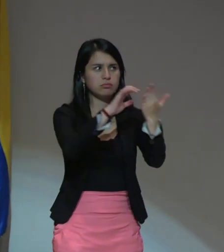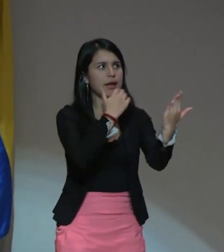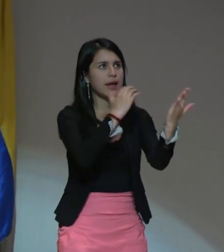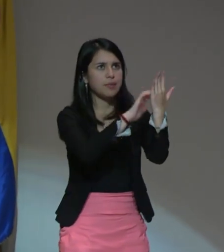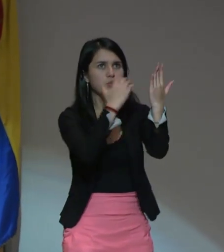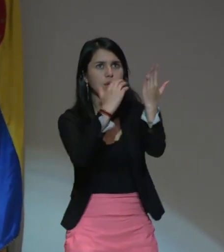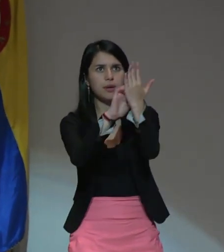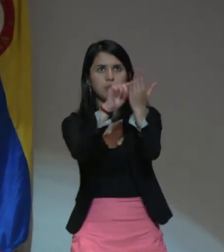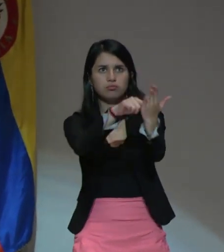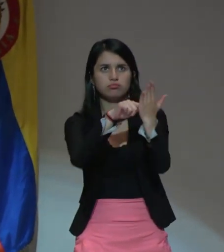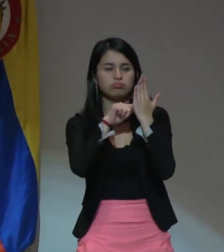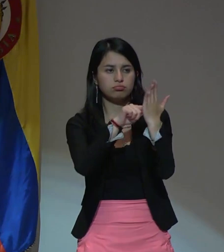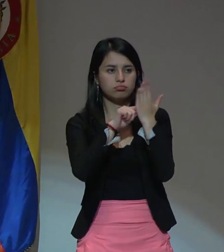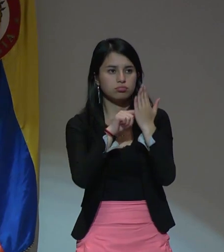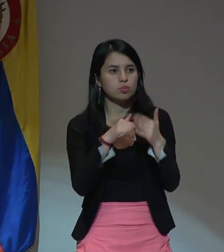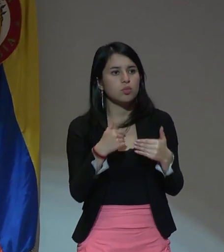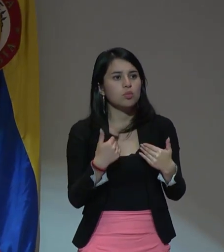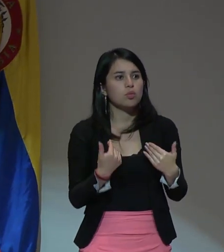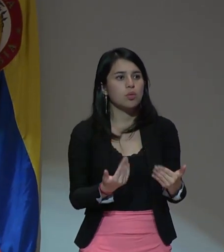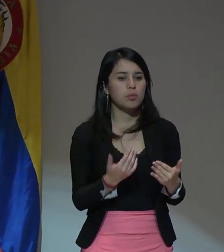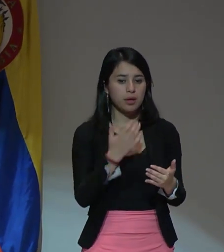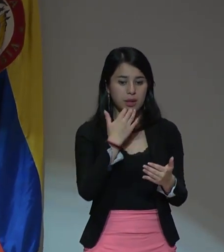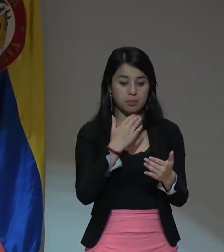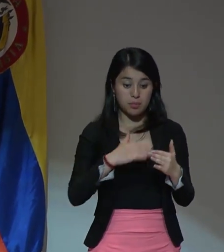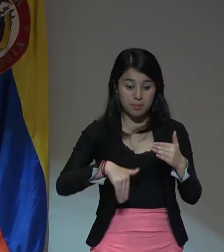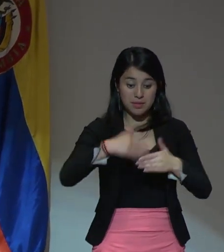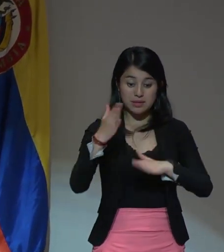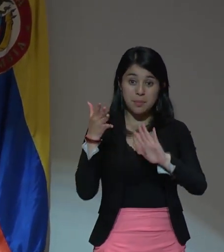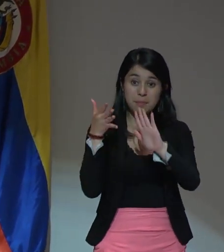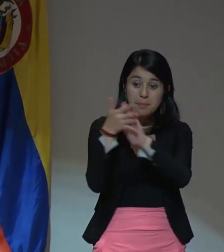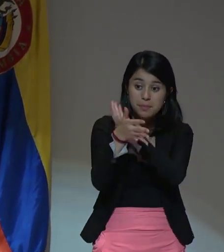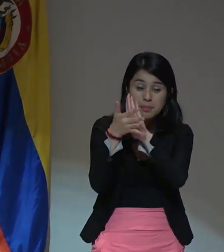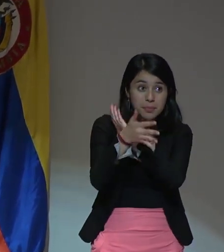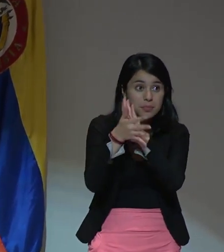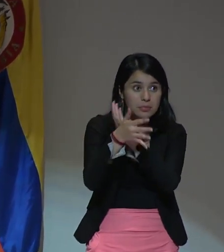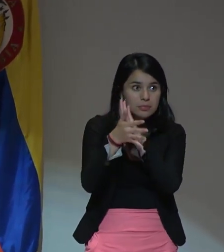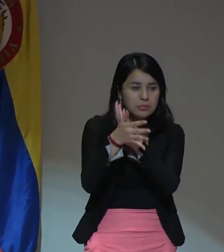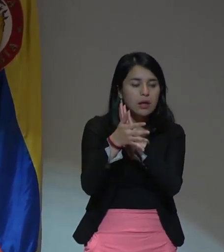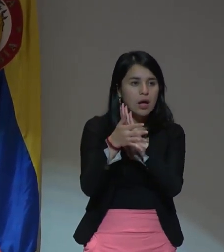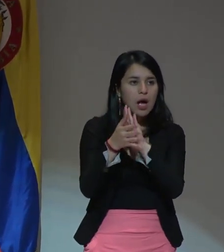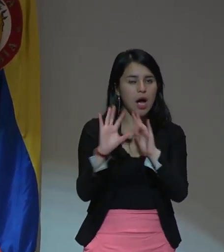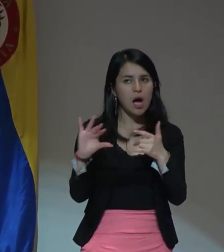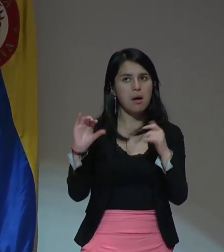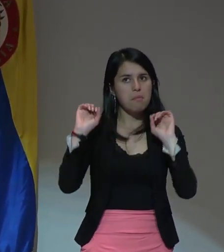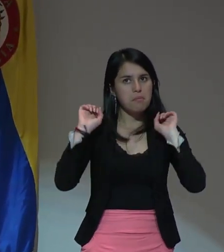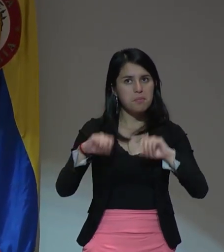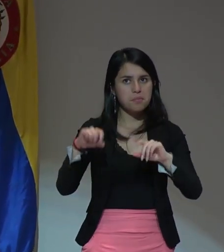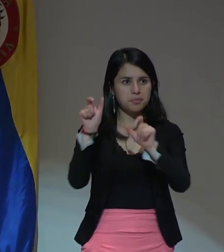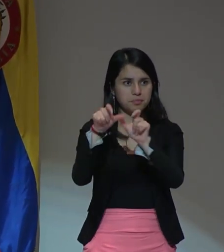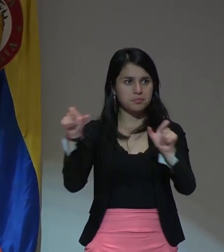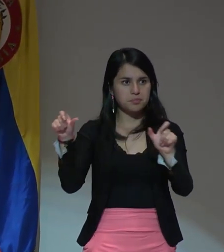como a partir de narrar ellos podían